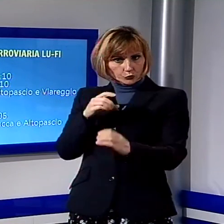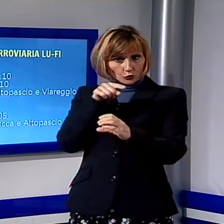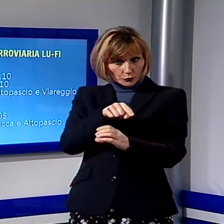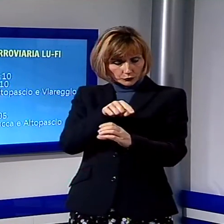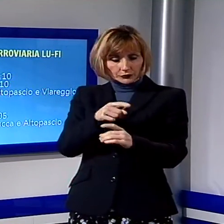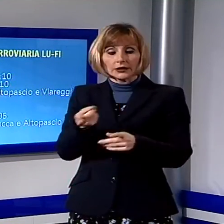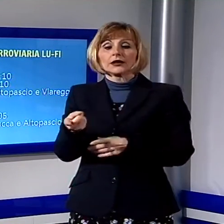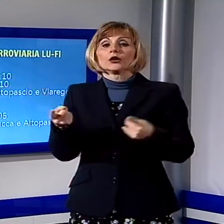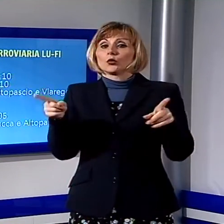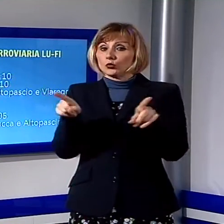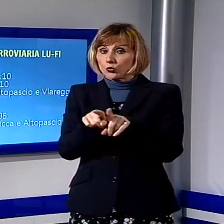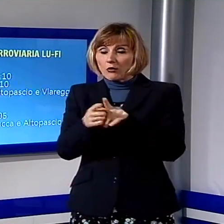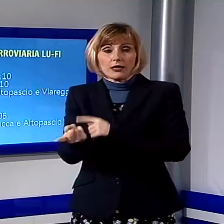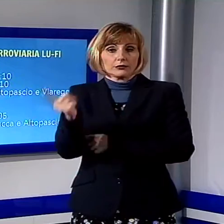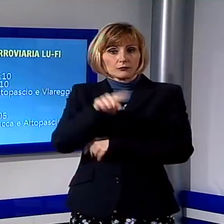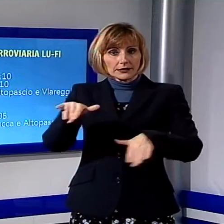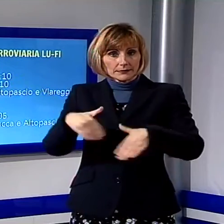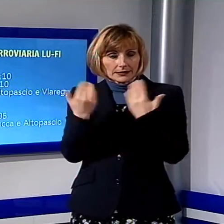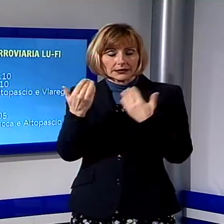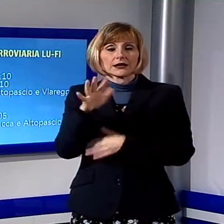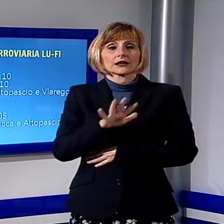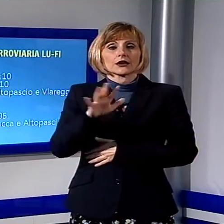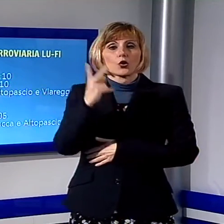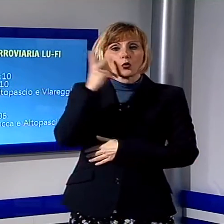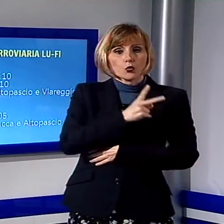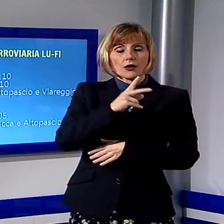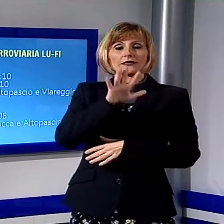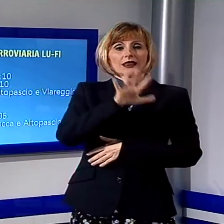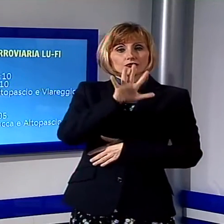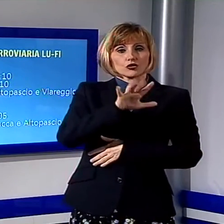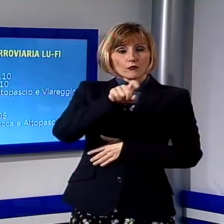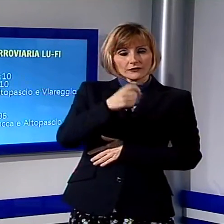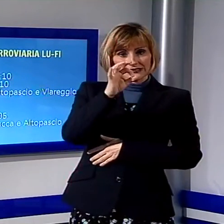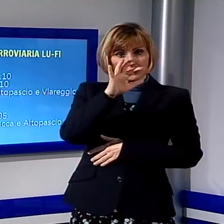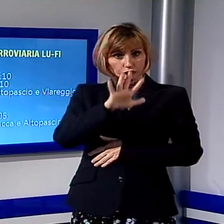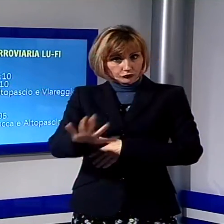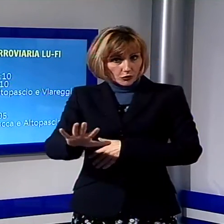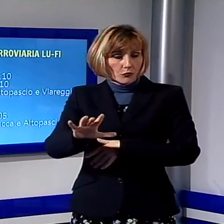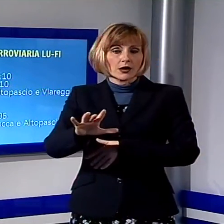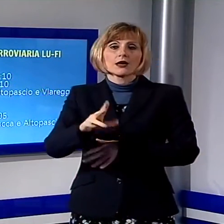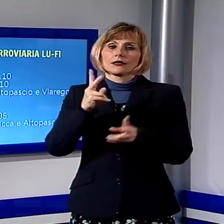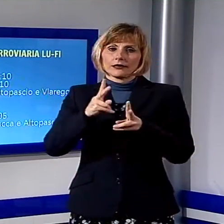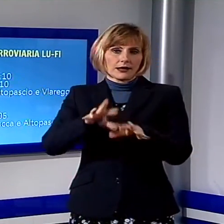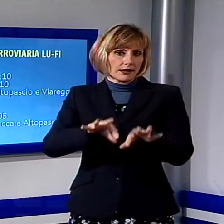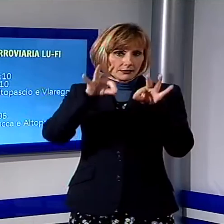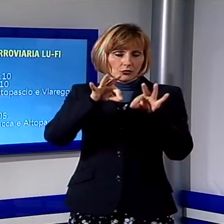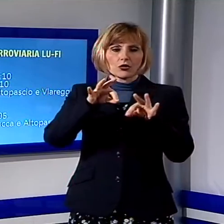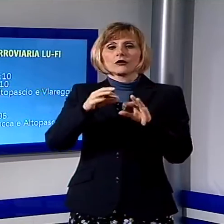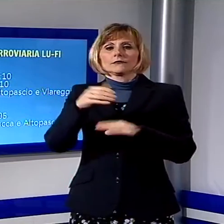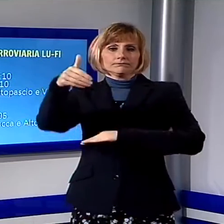febbraio, il regionale Lucca-Firenze delle 5.05 sarà effettuato con autobus nel tratto tra Lucca e Alto Pascio.